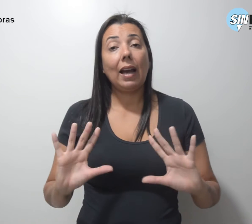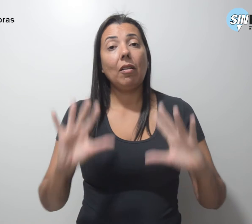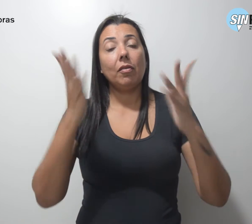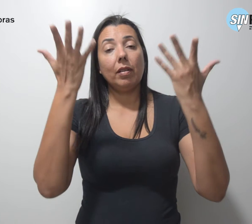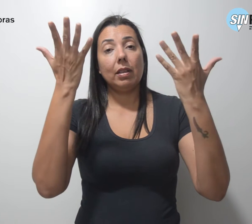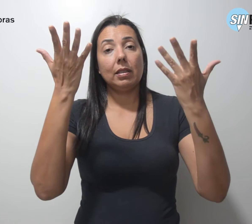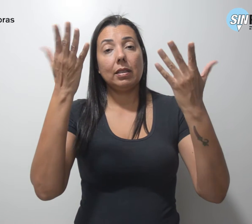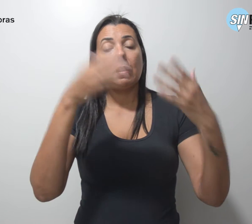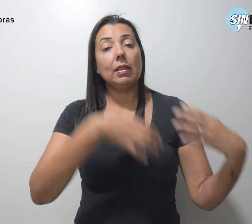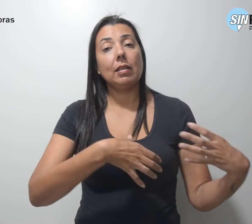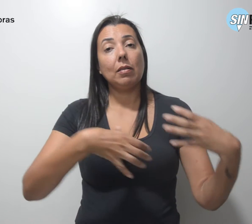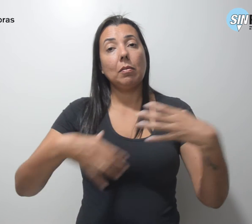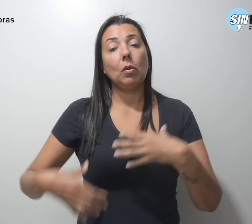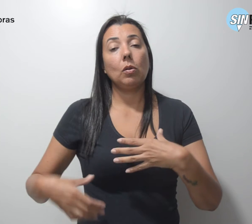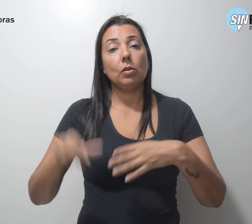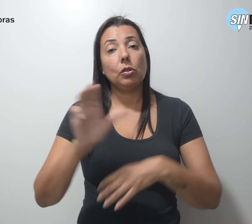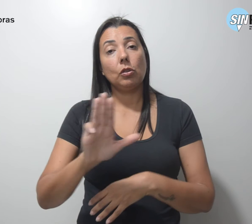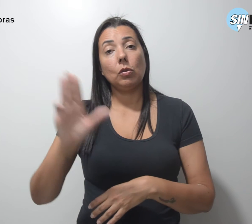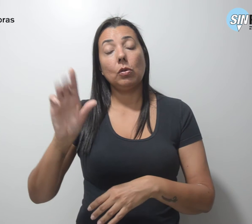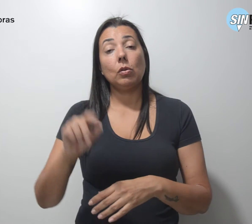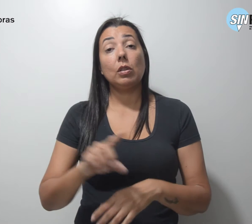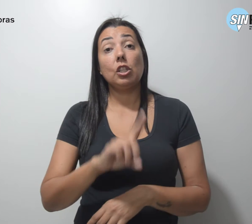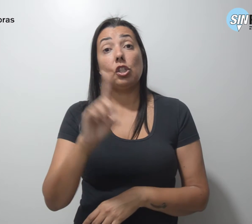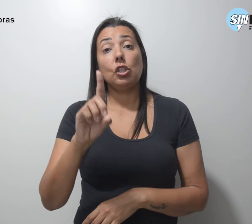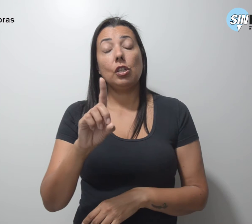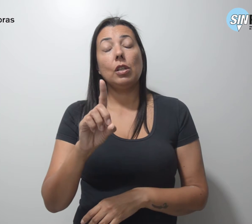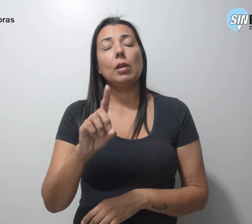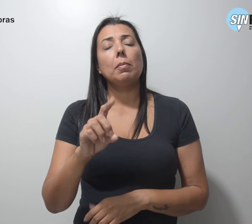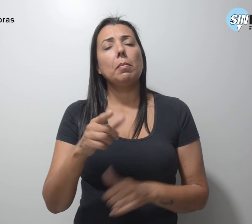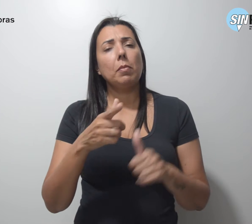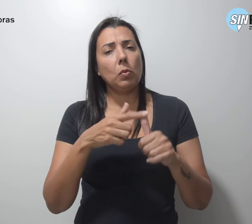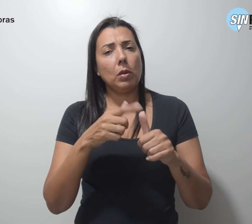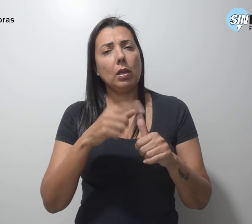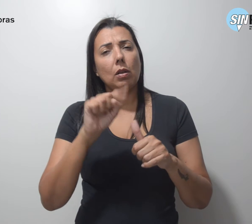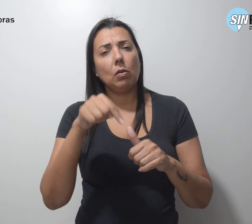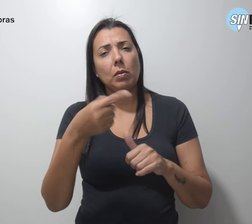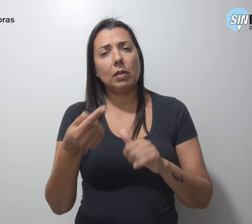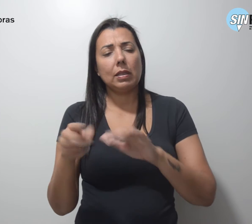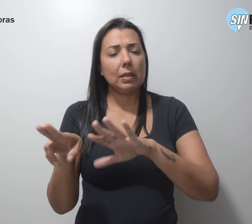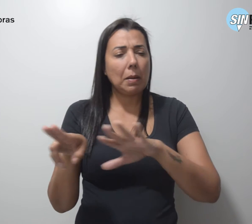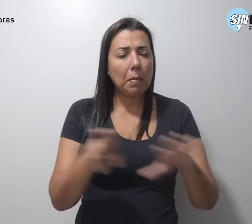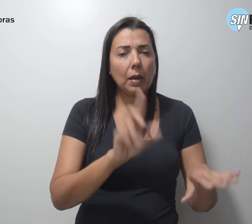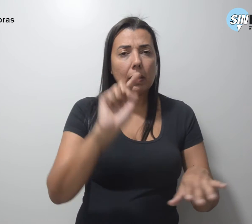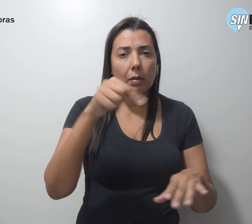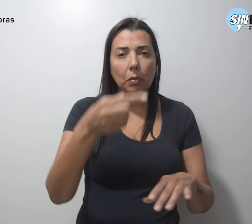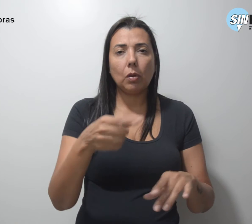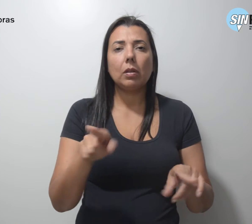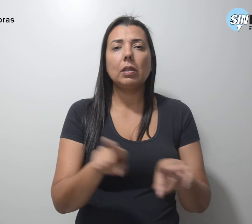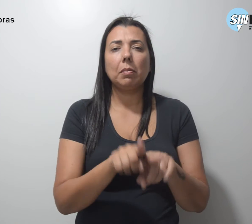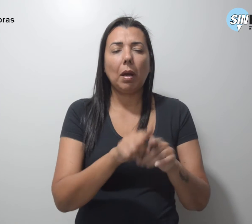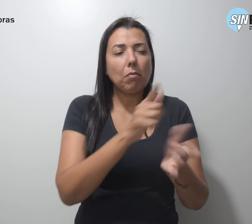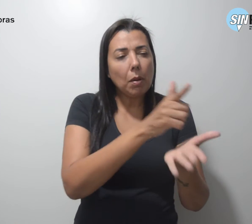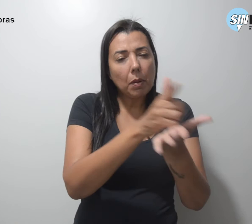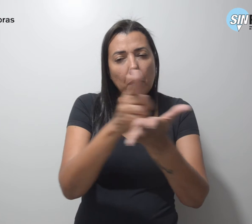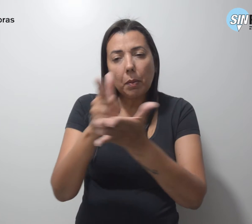Lula, dia 1º e, uma semana depois, os atos terroristas promovidos por grupos